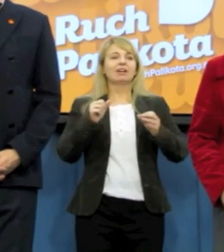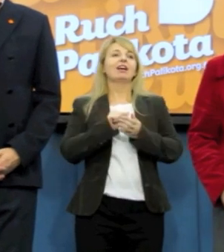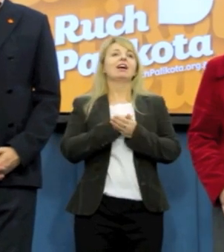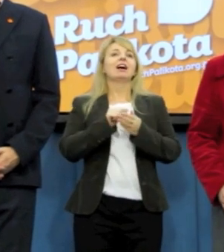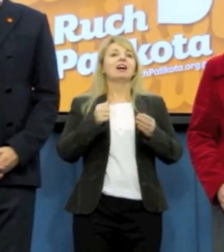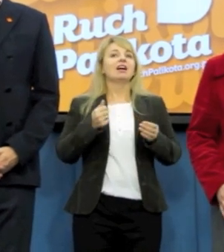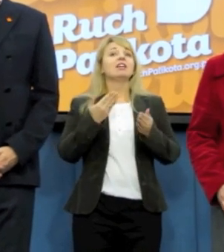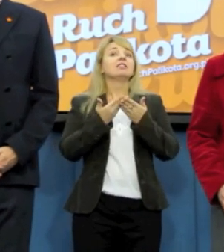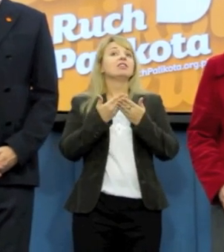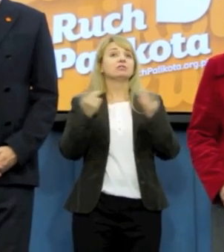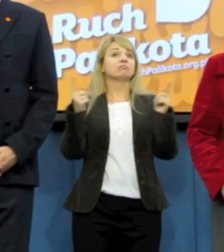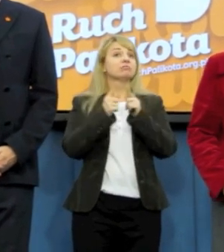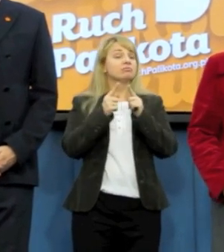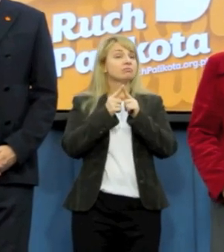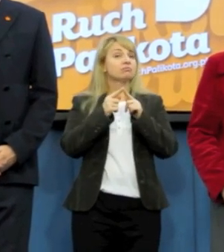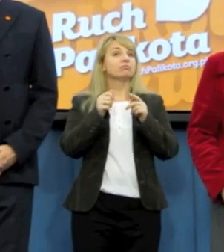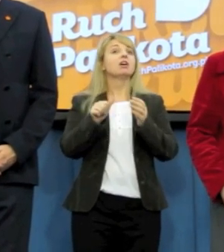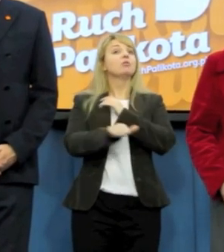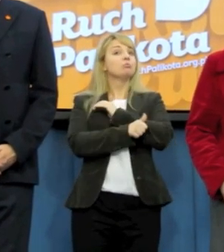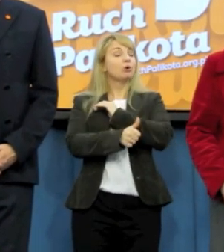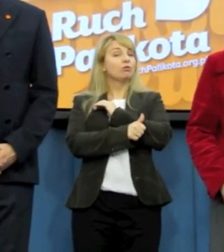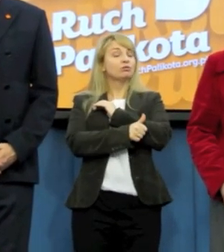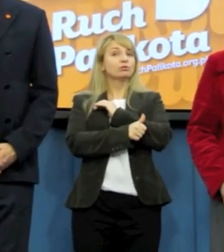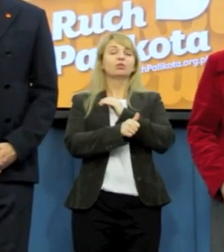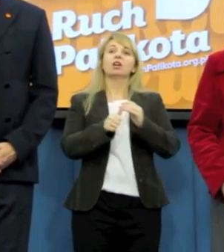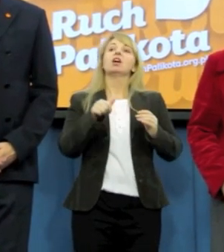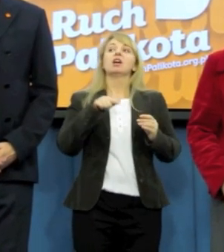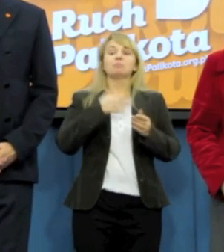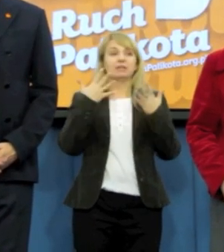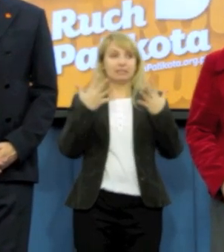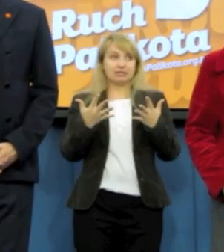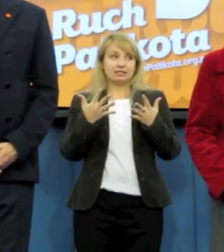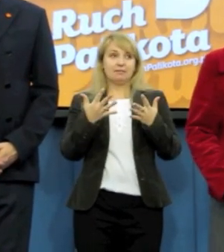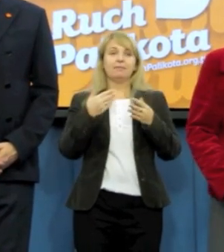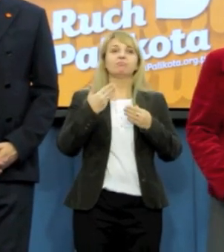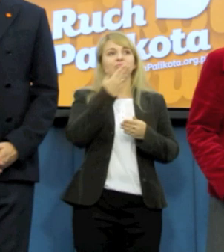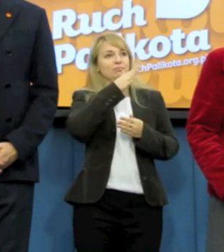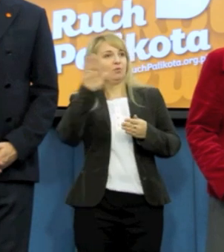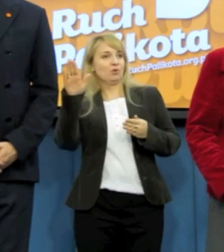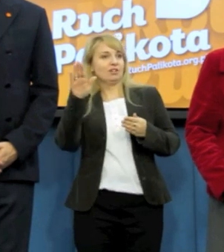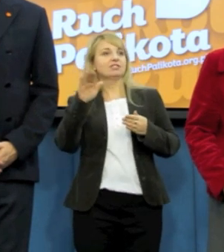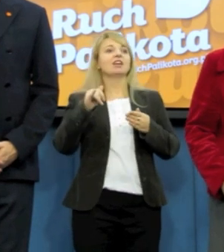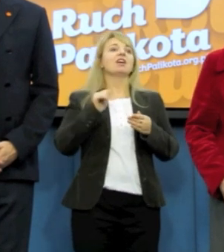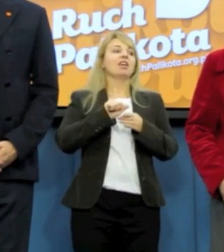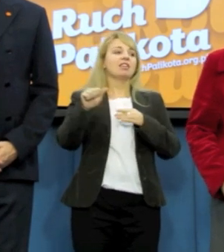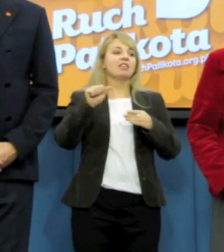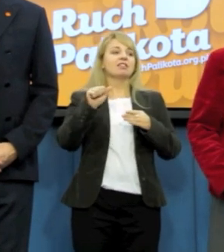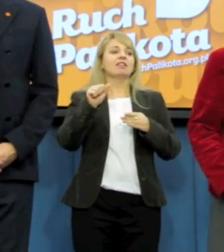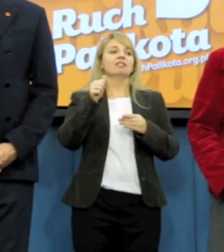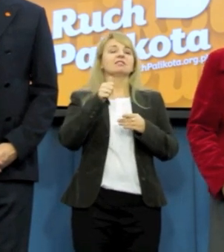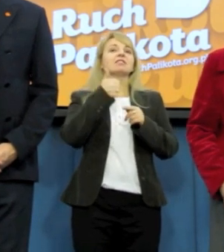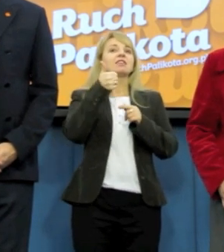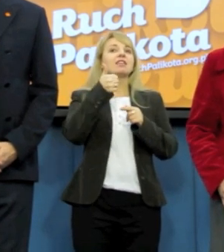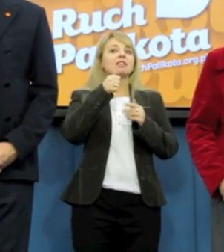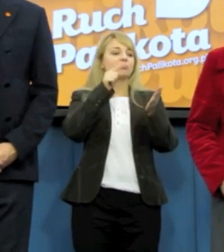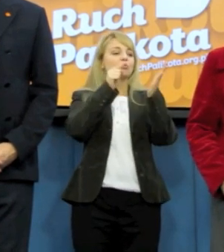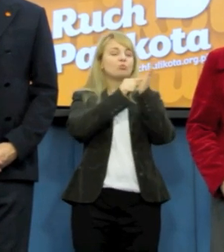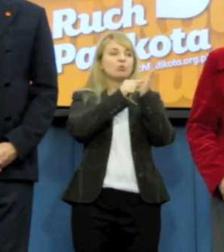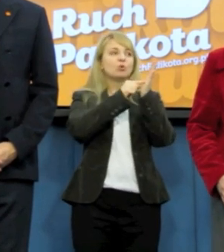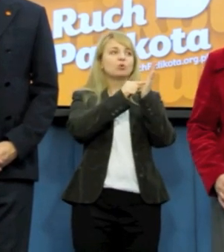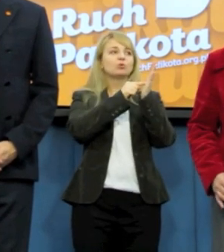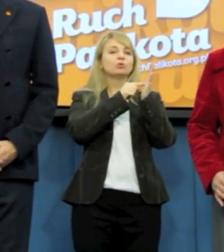została zwołana z tego powodu, że wygląda na to, że jeden z artykułów